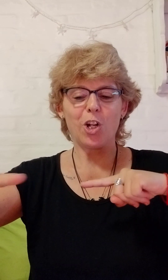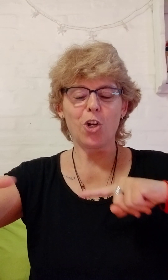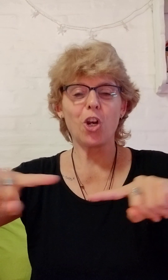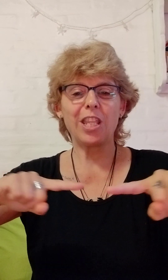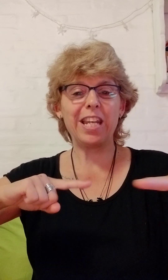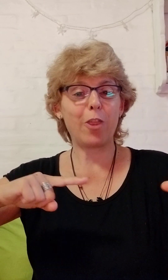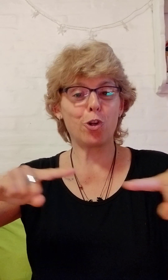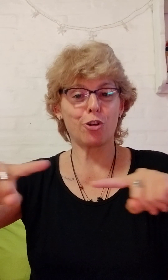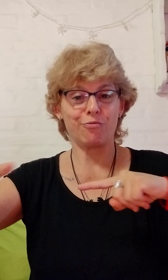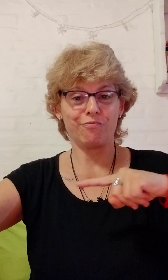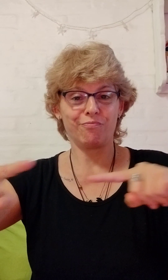Coordinador.